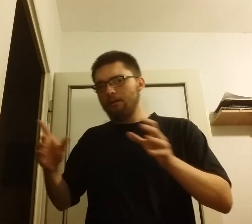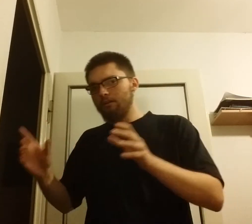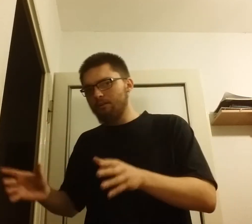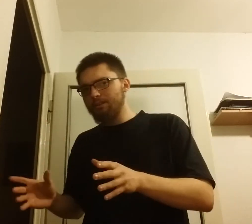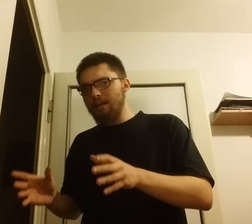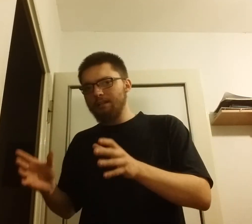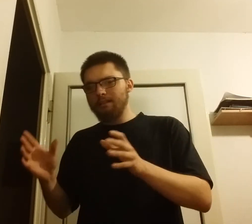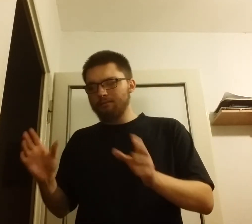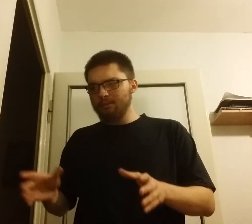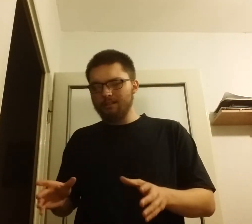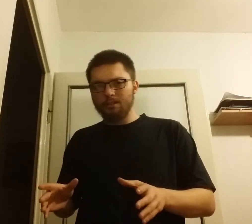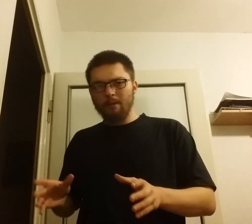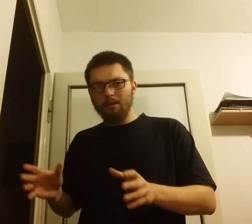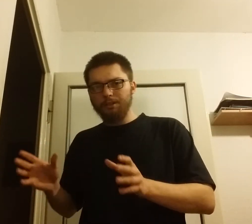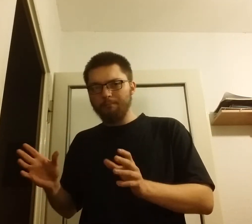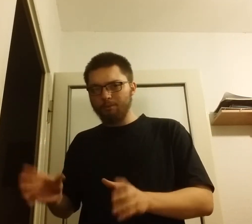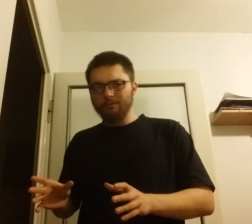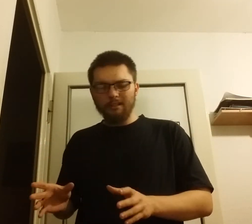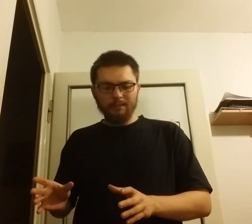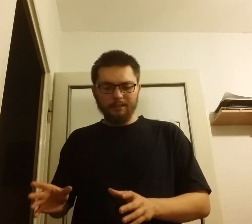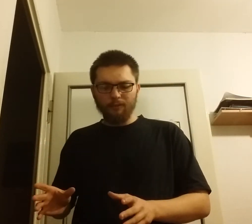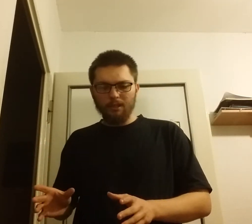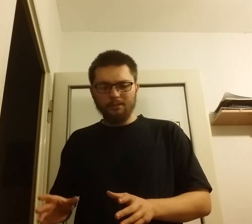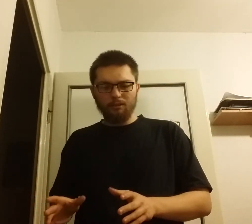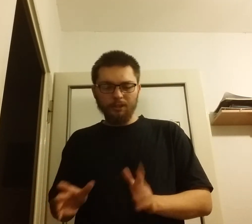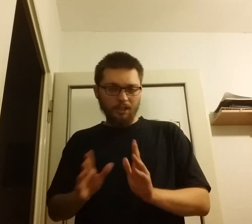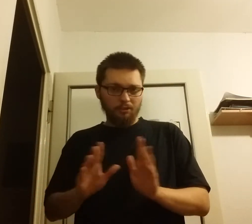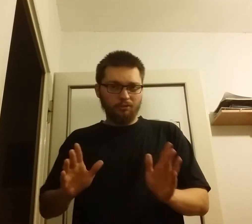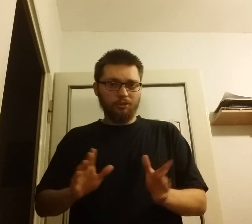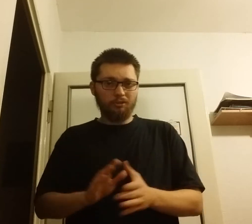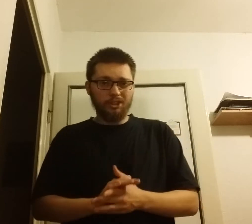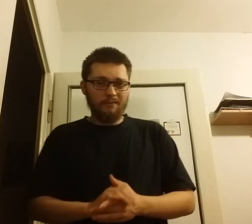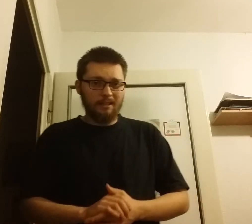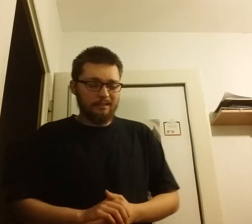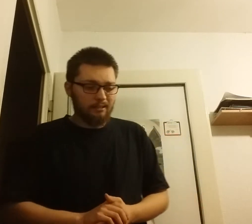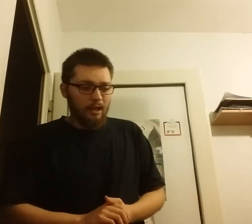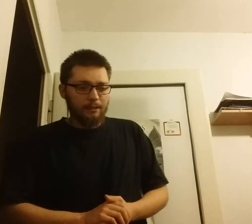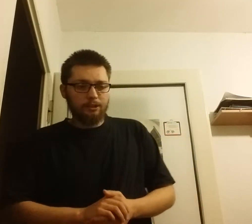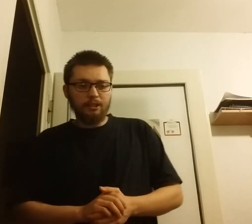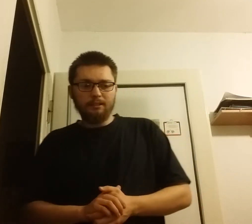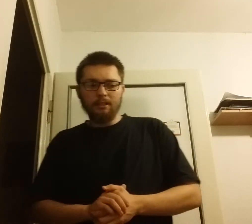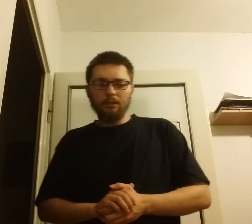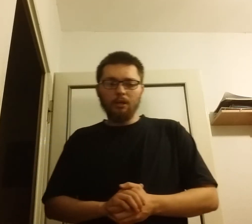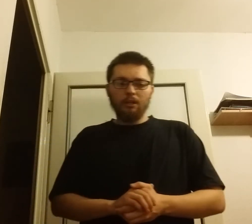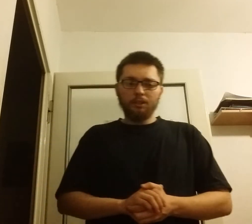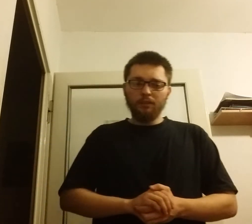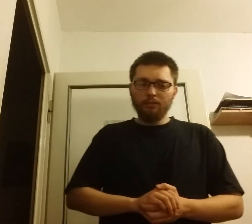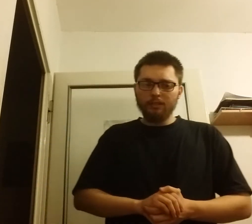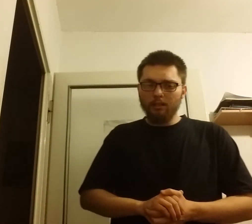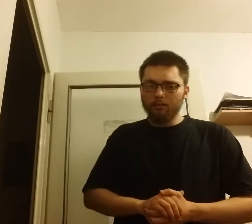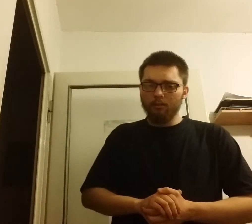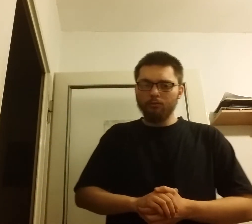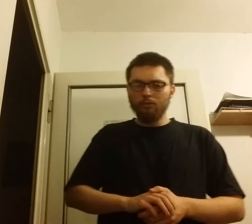Rosjanie zatrzymają się na swojej stronie i do 1939 roku